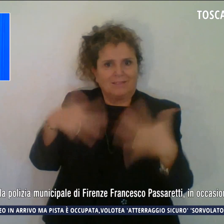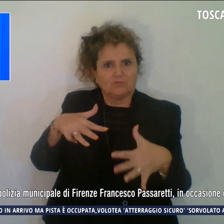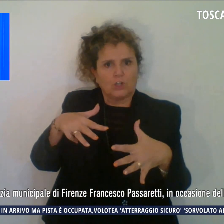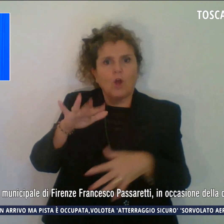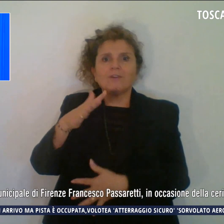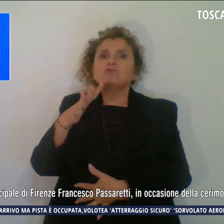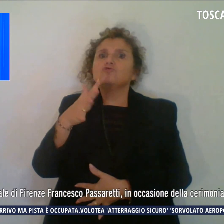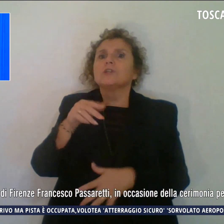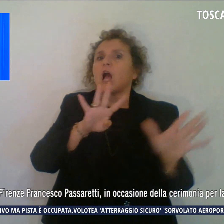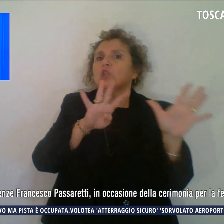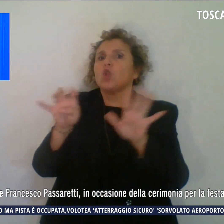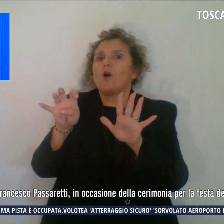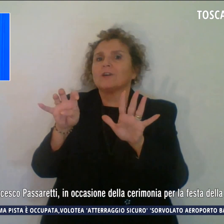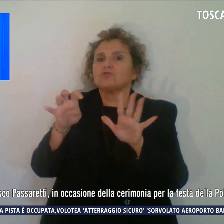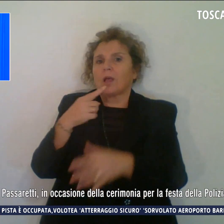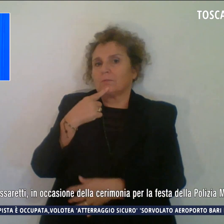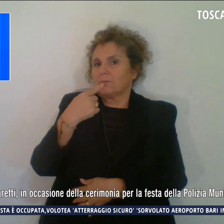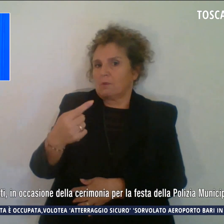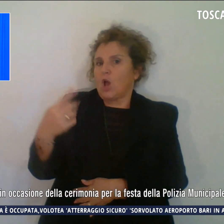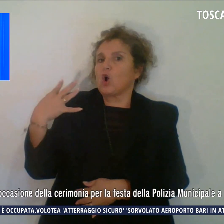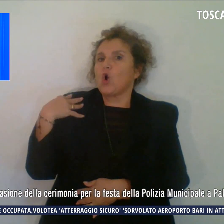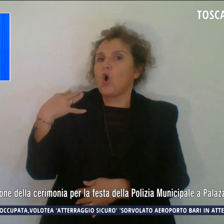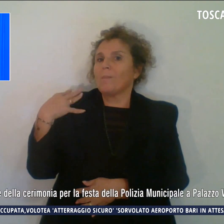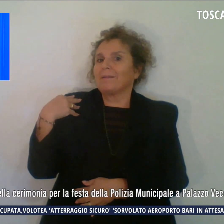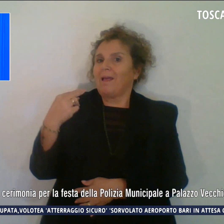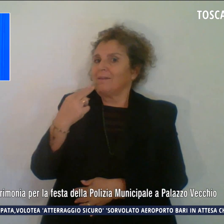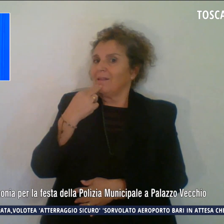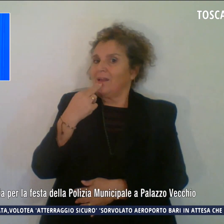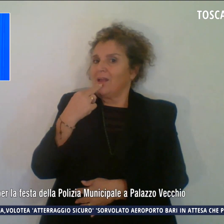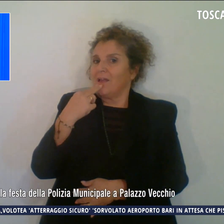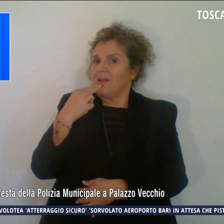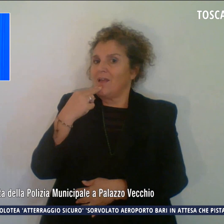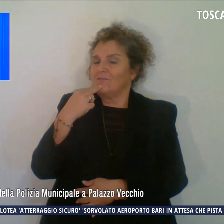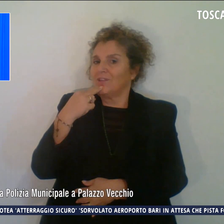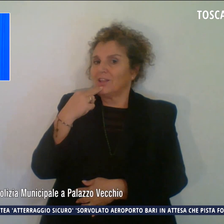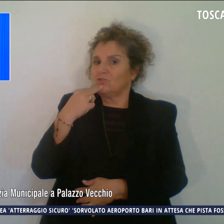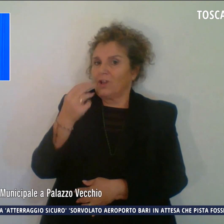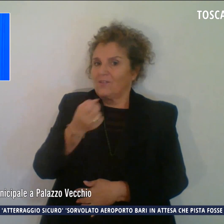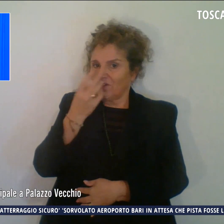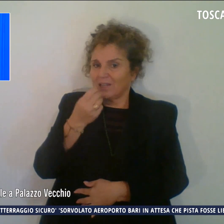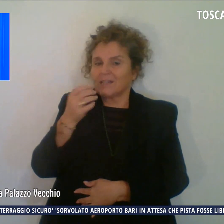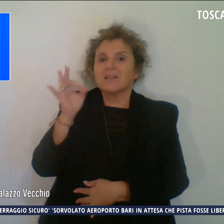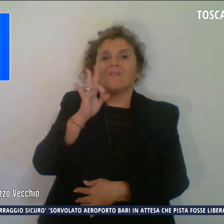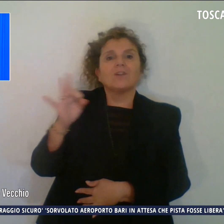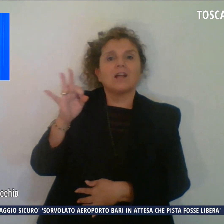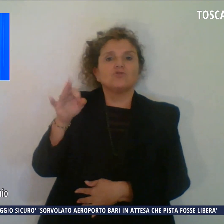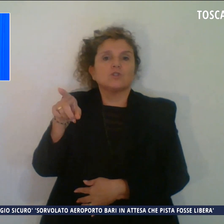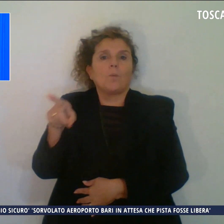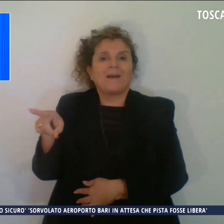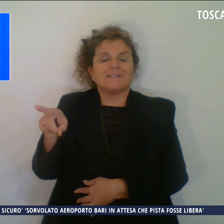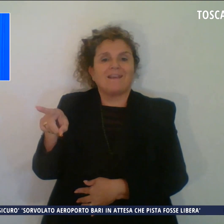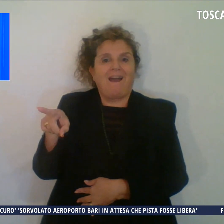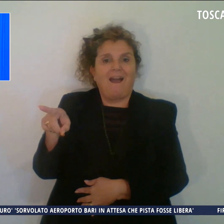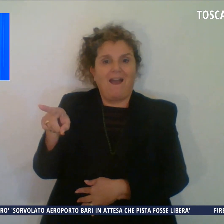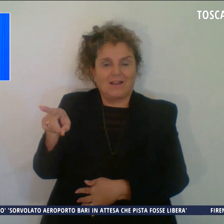900, ha dichiarato il Comandante della Polizia Municipale di Firenze, Francesco Passaretti, in